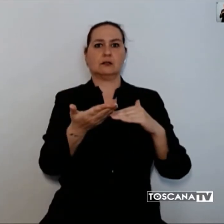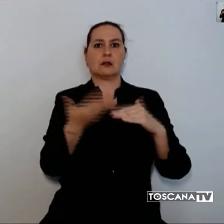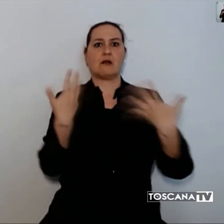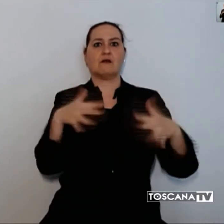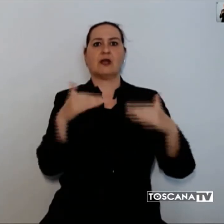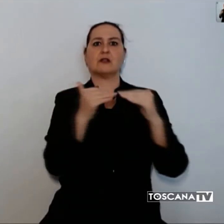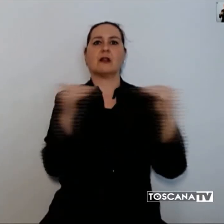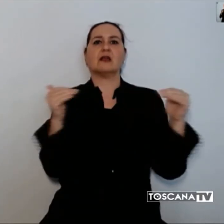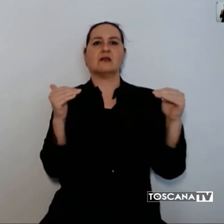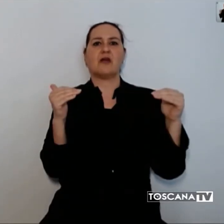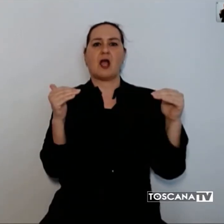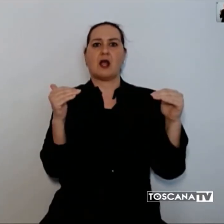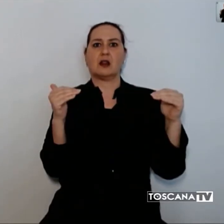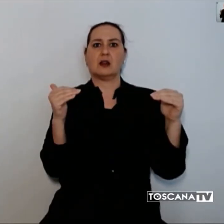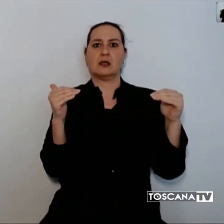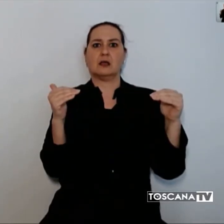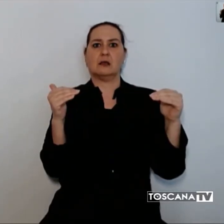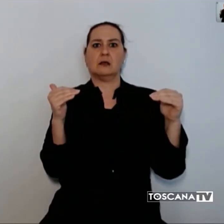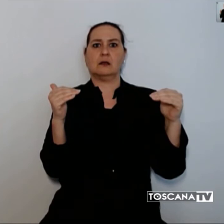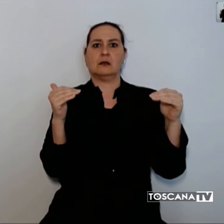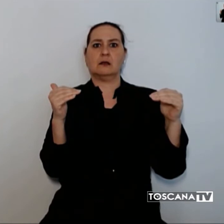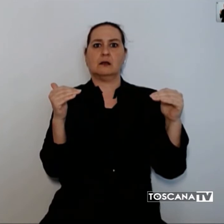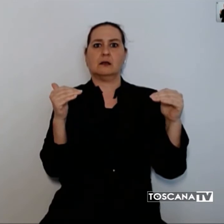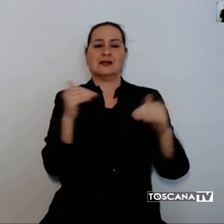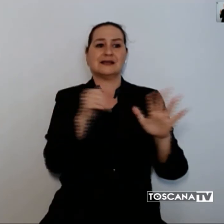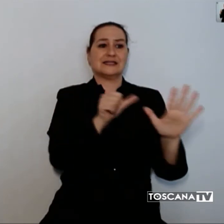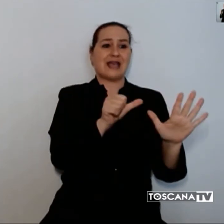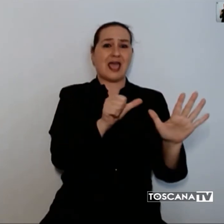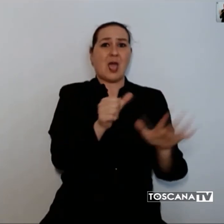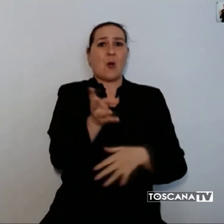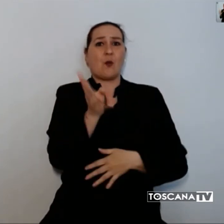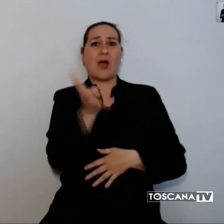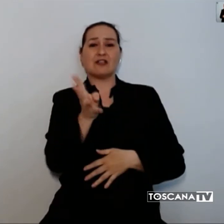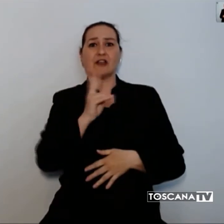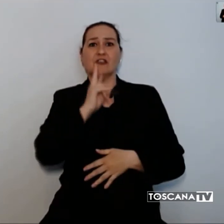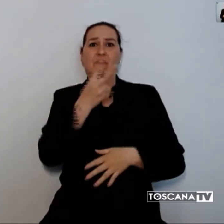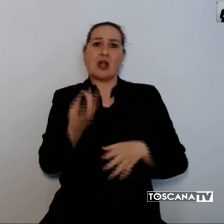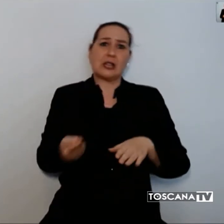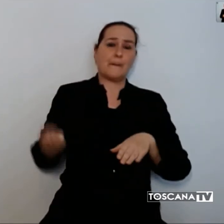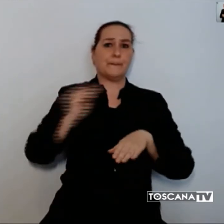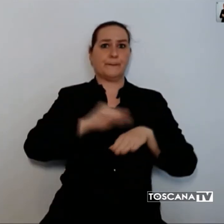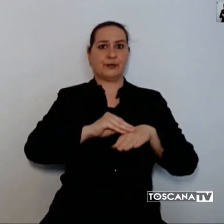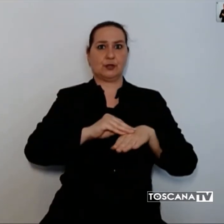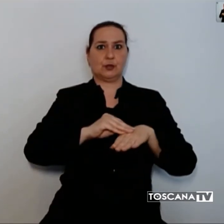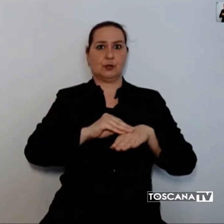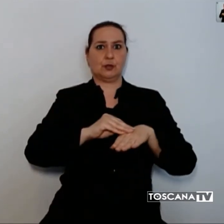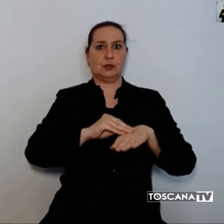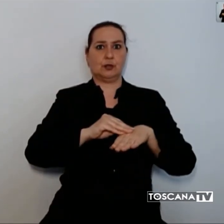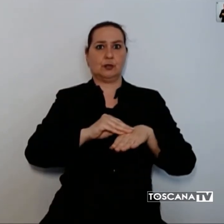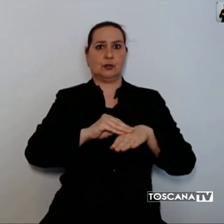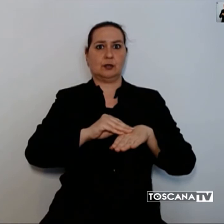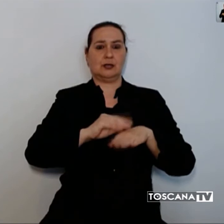concentrazione più alti da 6 a 14 volte rispetto alla media dei primi 5 giorni della